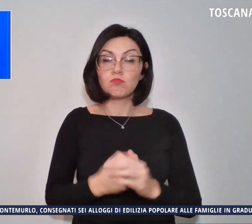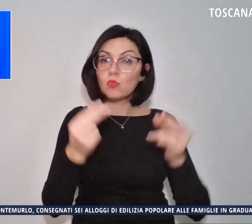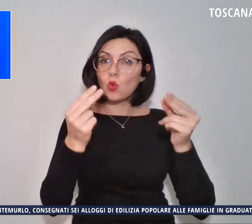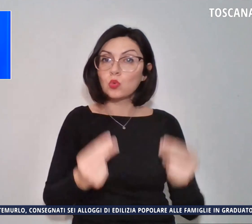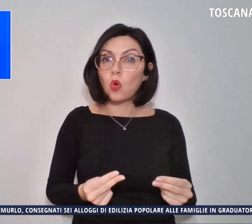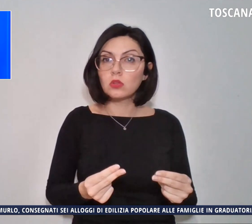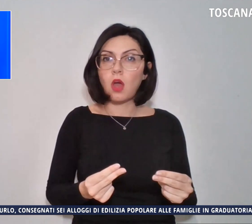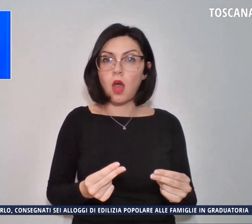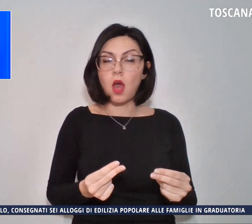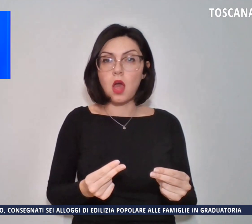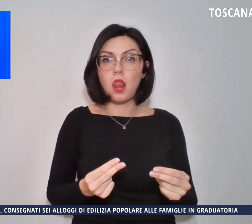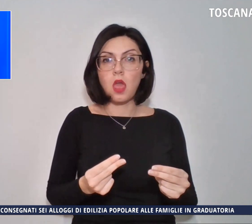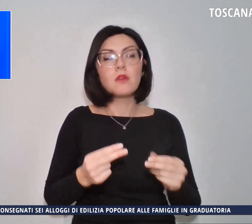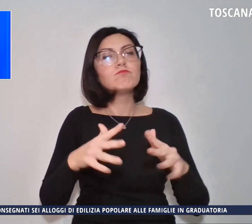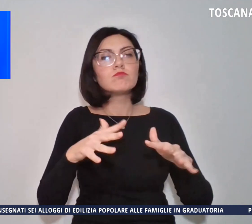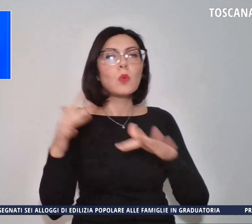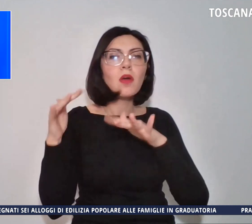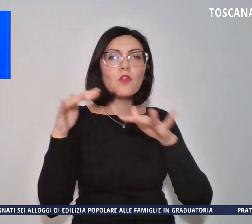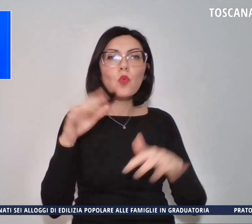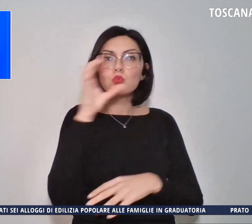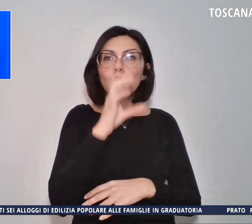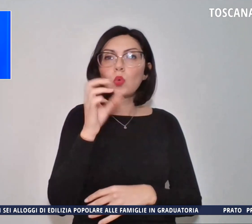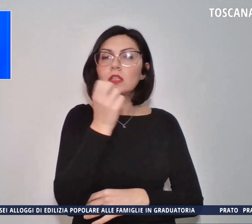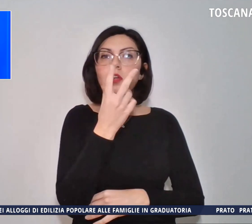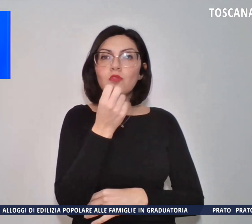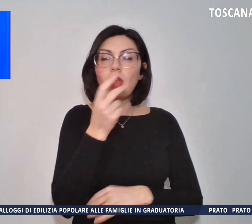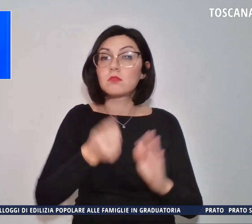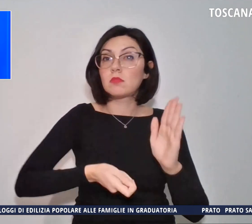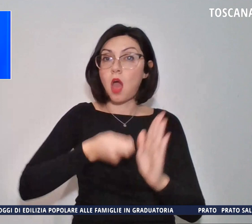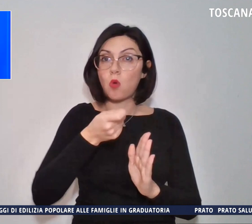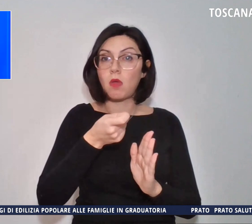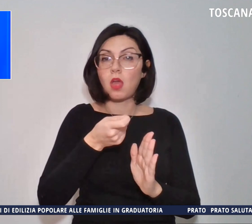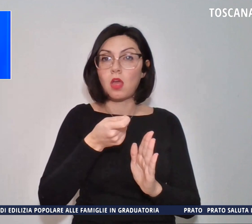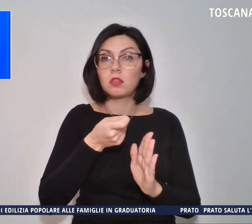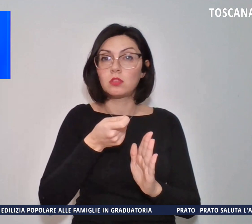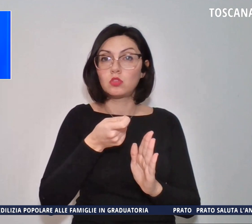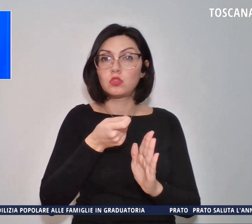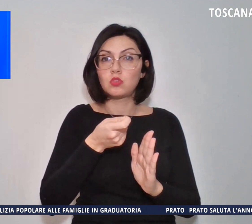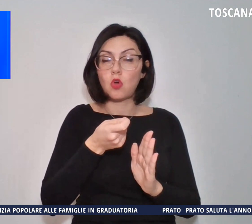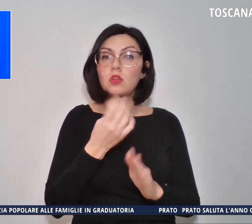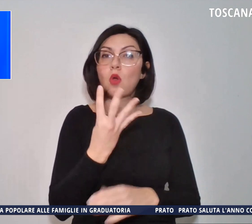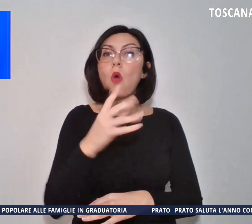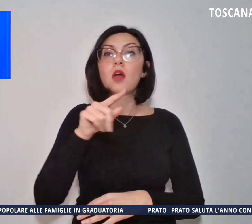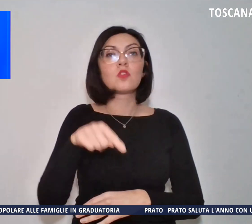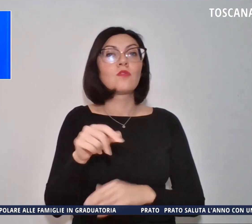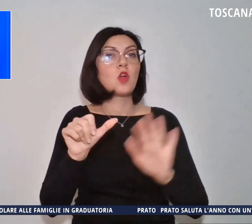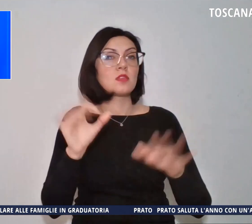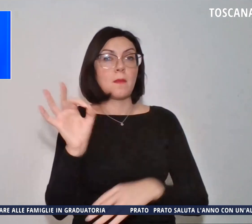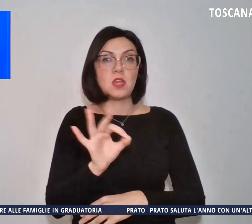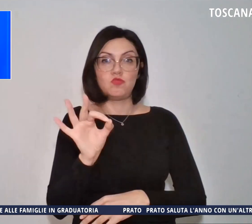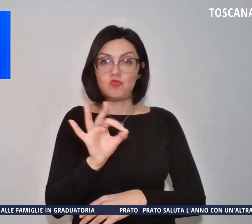che il movimento turistico a Firenze aumenterà del 4,6%